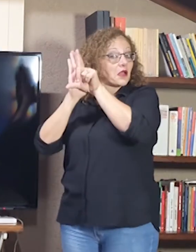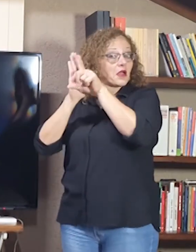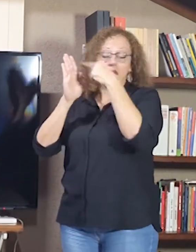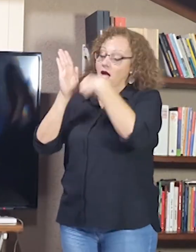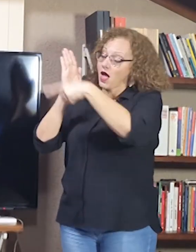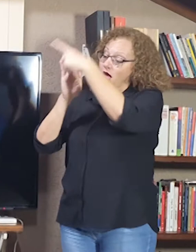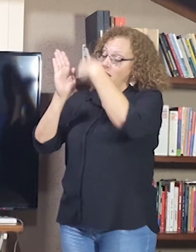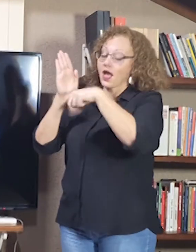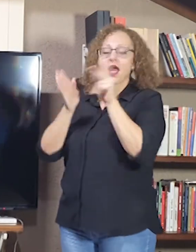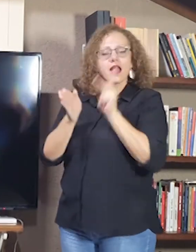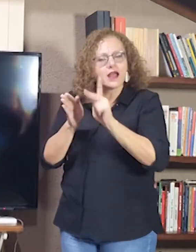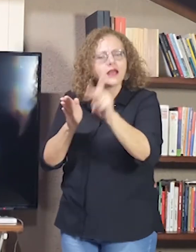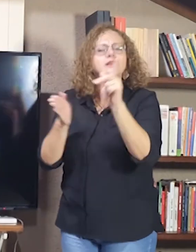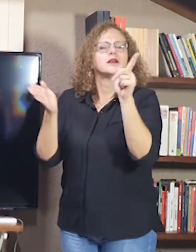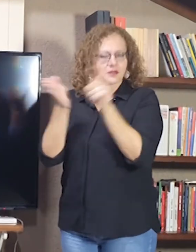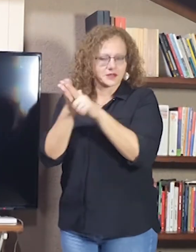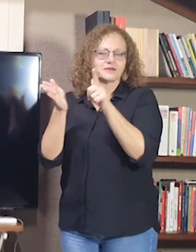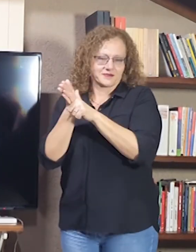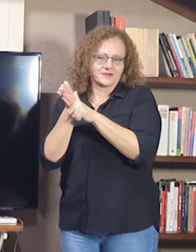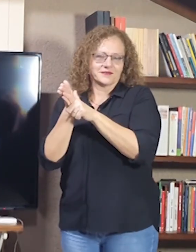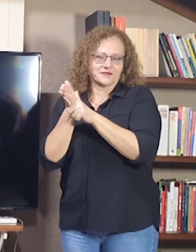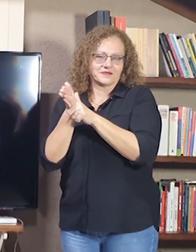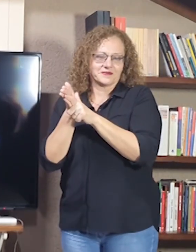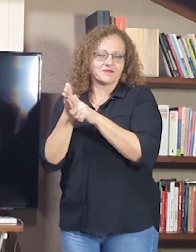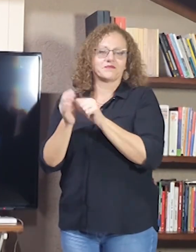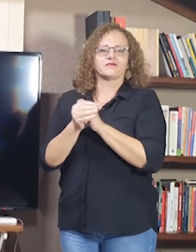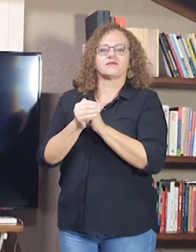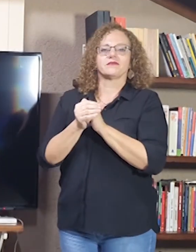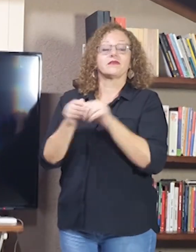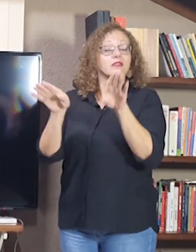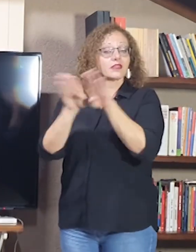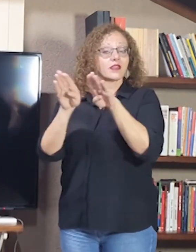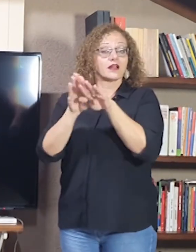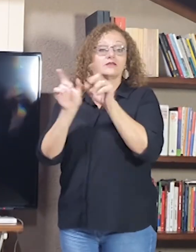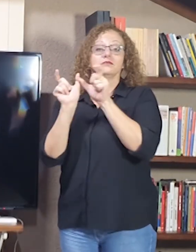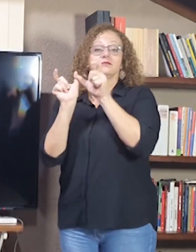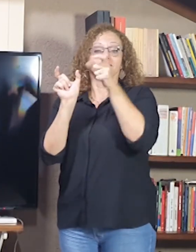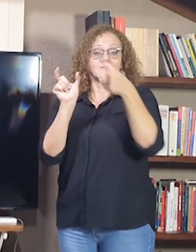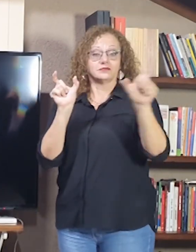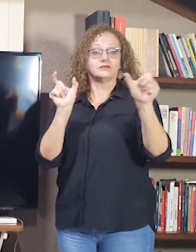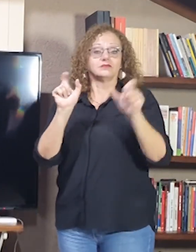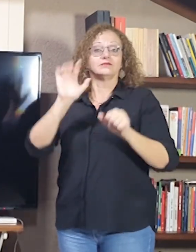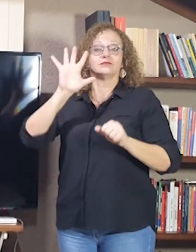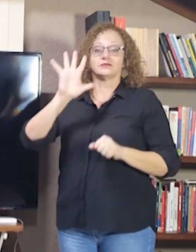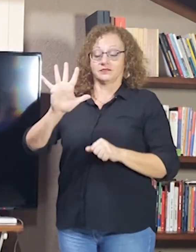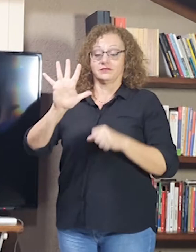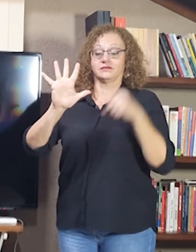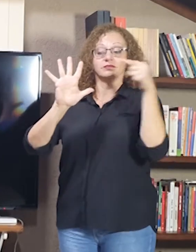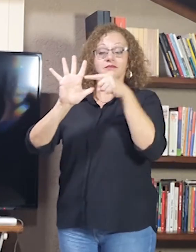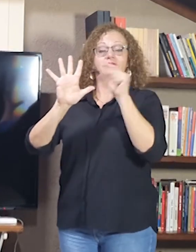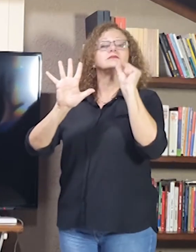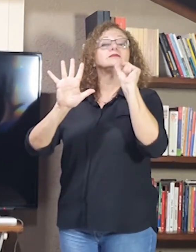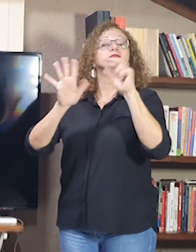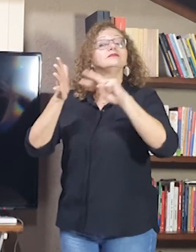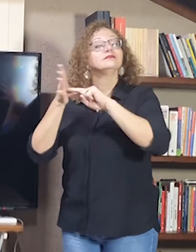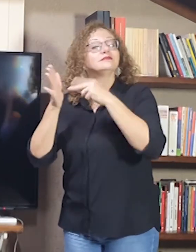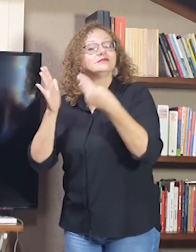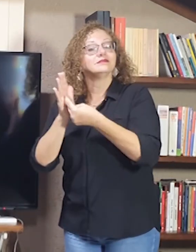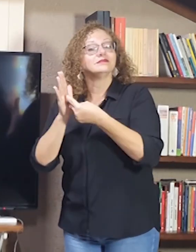fechado, eu tenho ali, por exemplo, papel. Com o morfema aberto, posso fazer